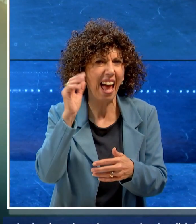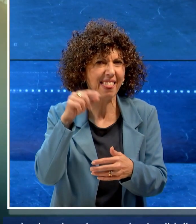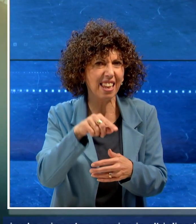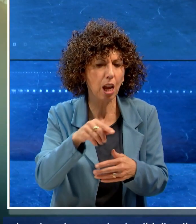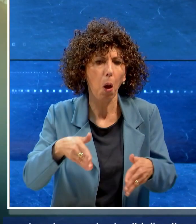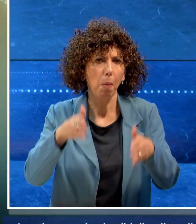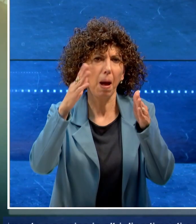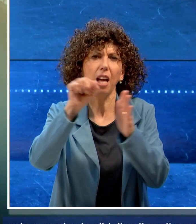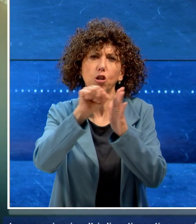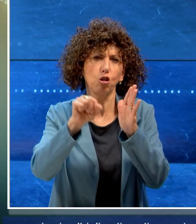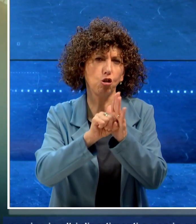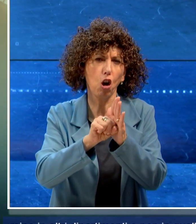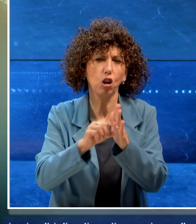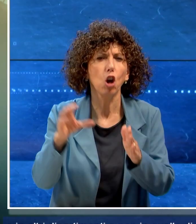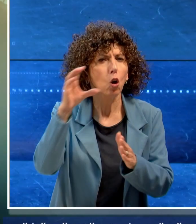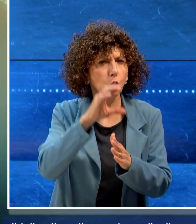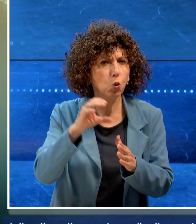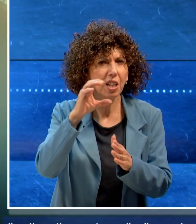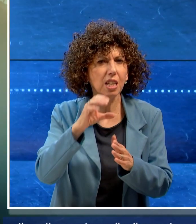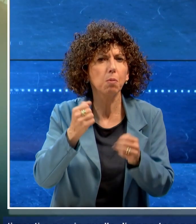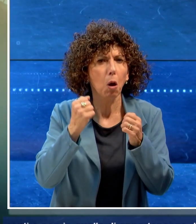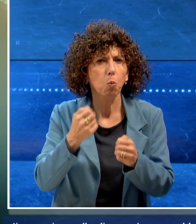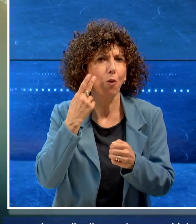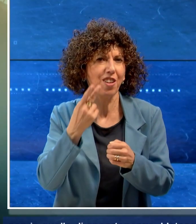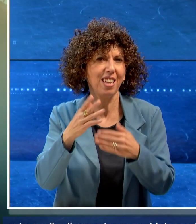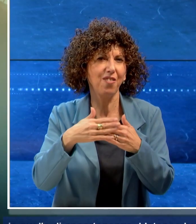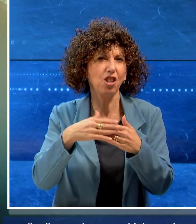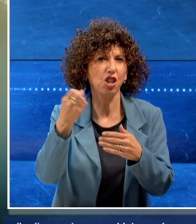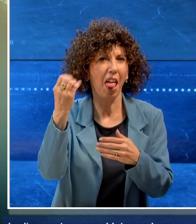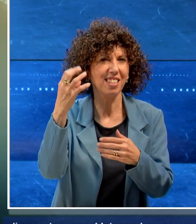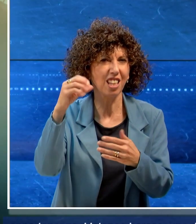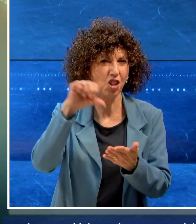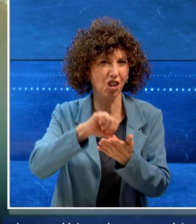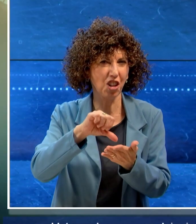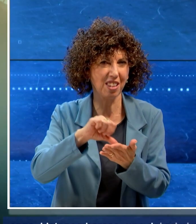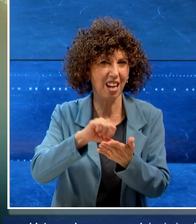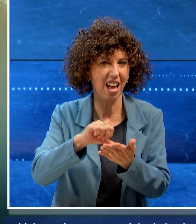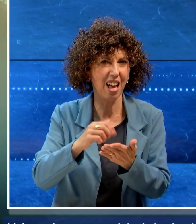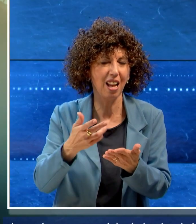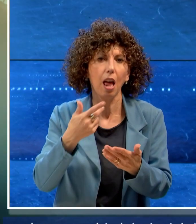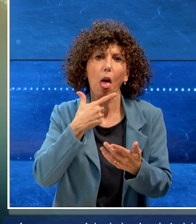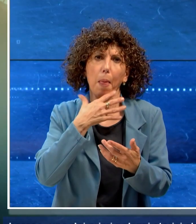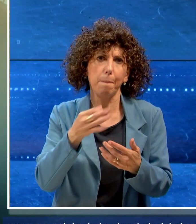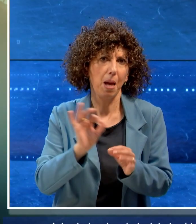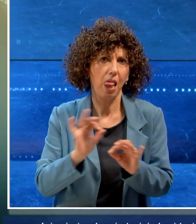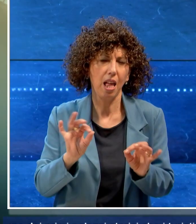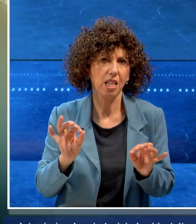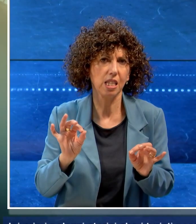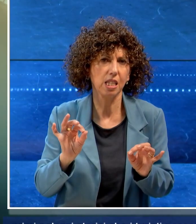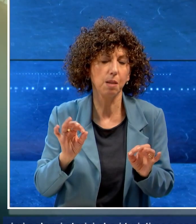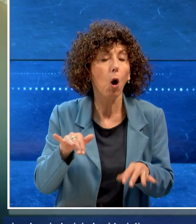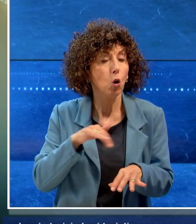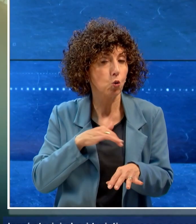storici che i turisti possono osservare vicino alla stazione centrale vanta di una straordinaria bellezza. Gli studenti